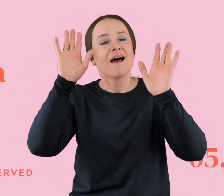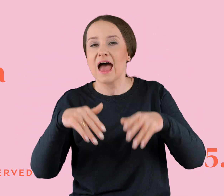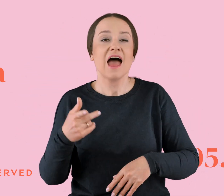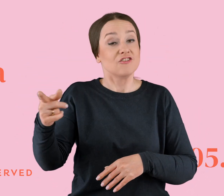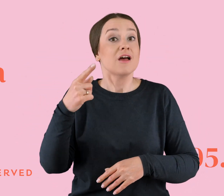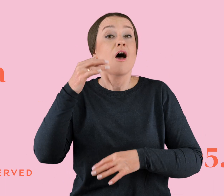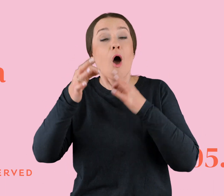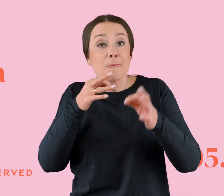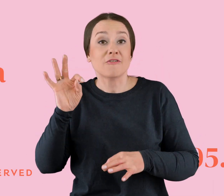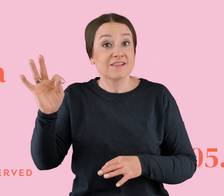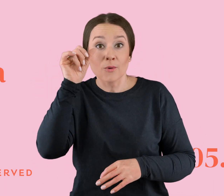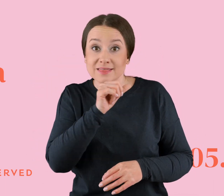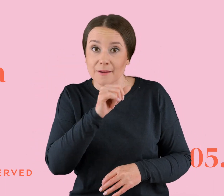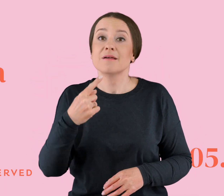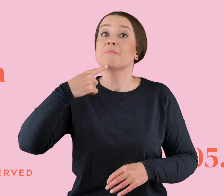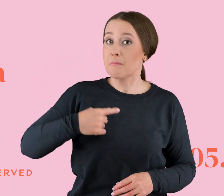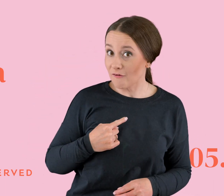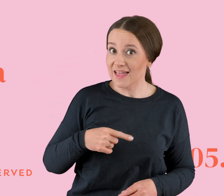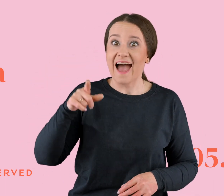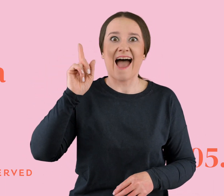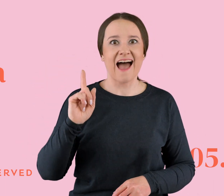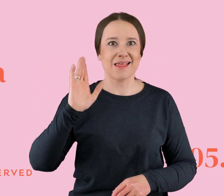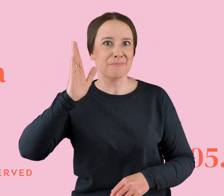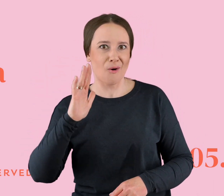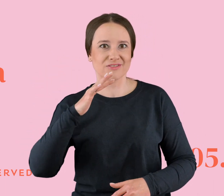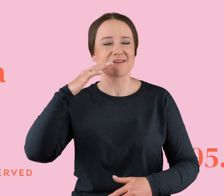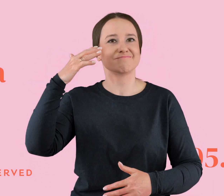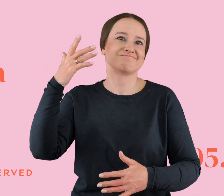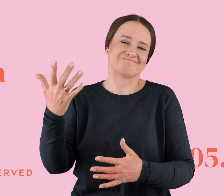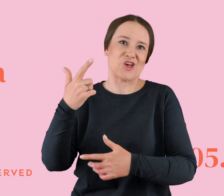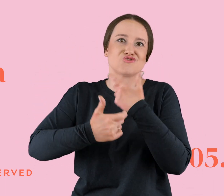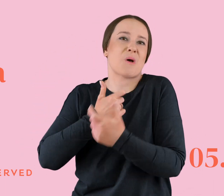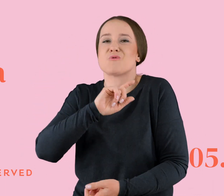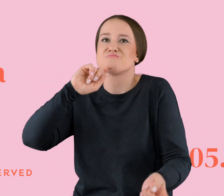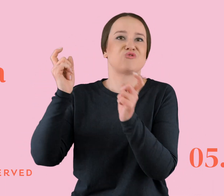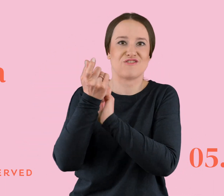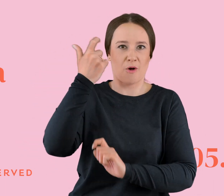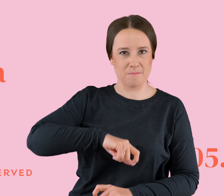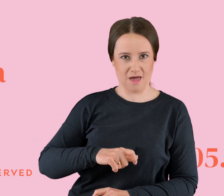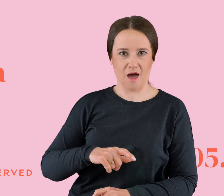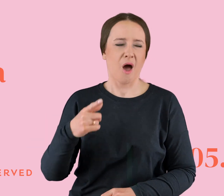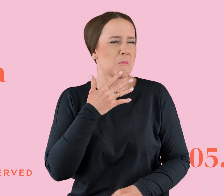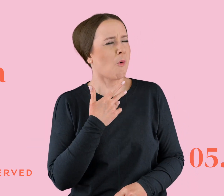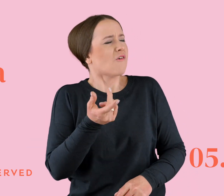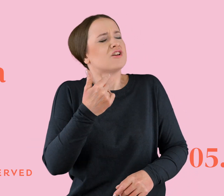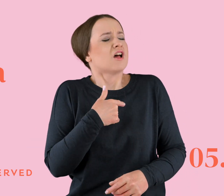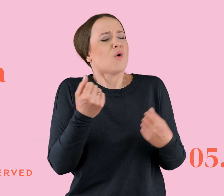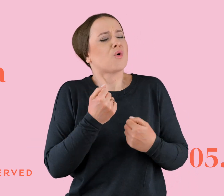A dzielił się swoimi sekretami. Tylko, że później je przeciwko mnie wykorzystywał. Że on mi tyle mówi, że on jest taki ze mną szczery i się tak otwiera, a ja go tak